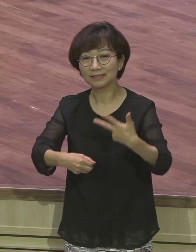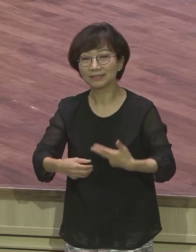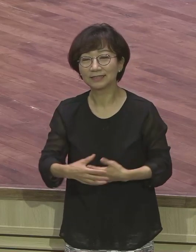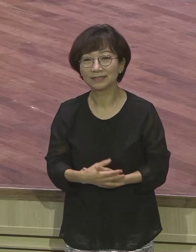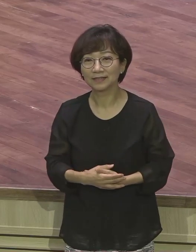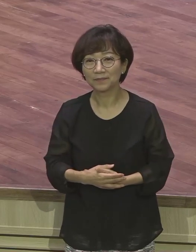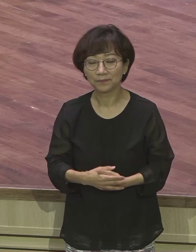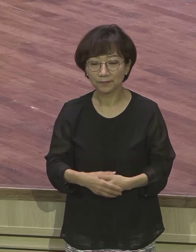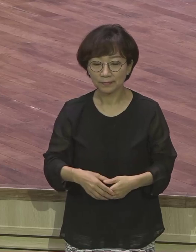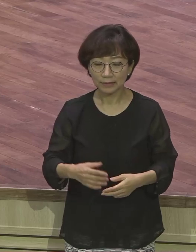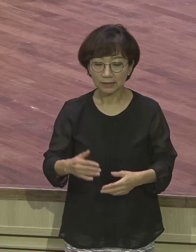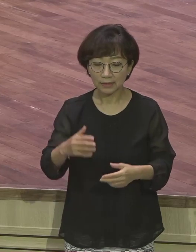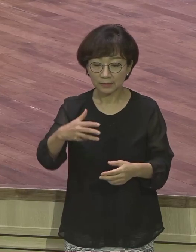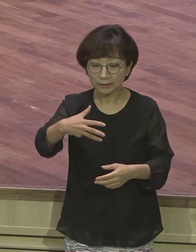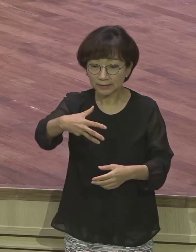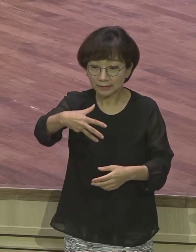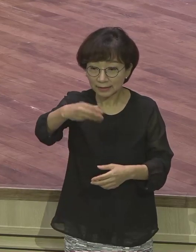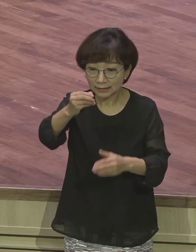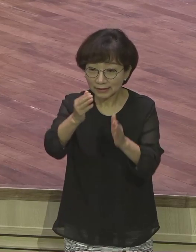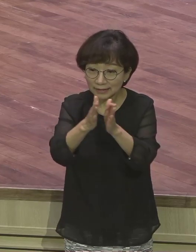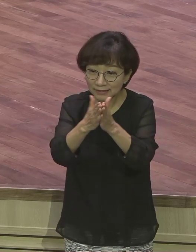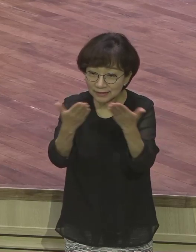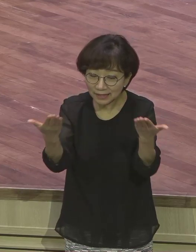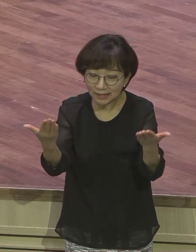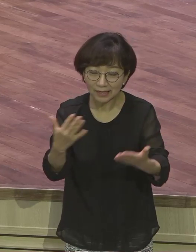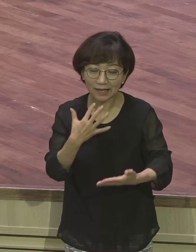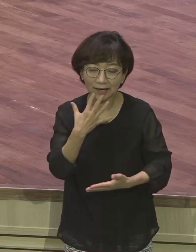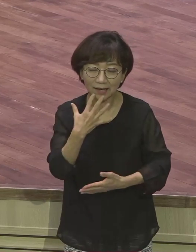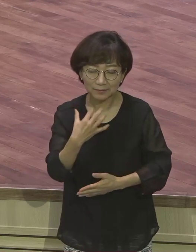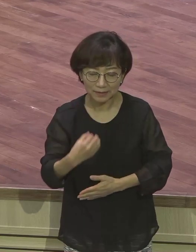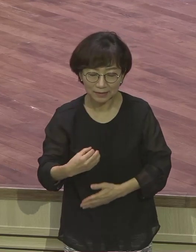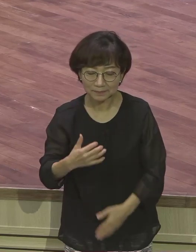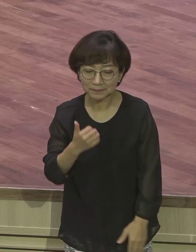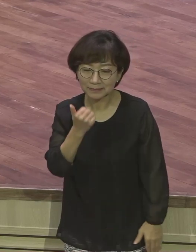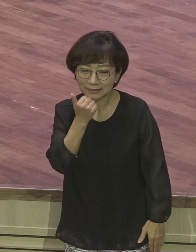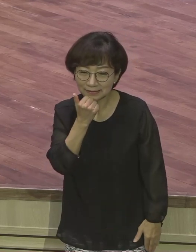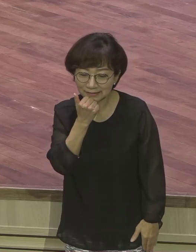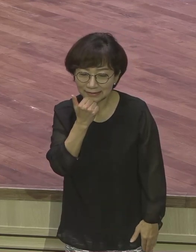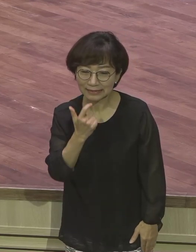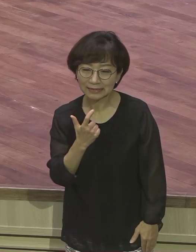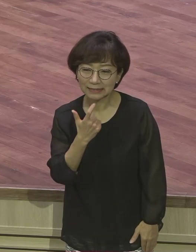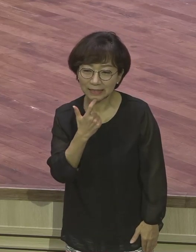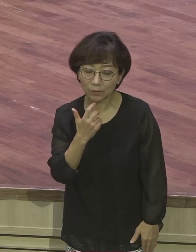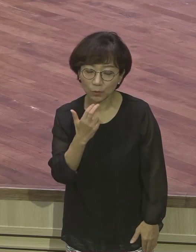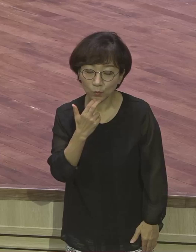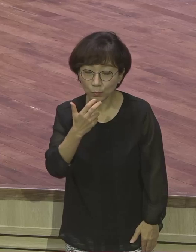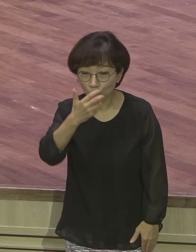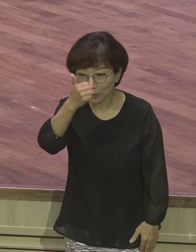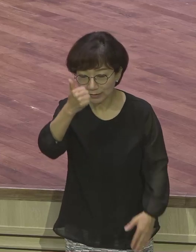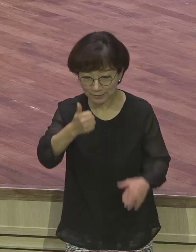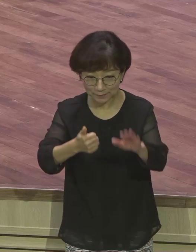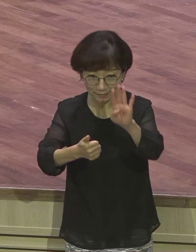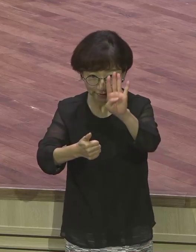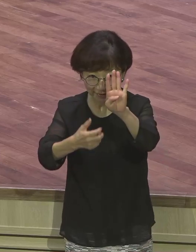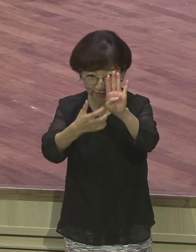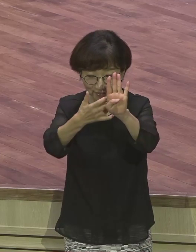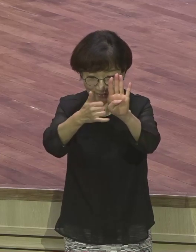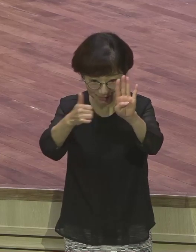아브라함 이삭 야곱 요셉 이야기하고 하는 거라고 이 네 가지 네 사람 네 사건들 했죠. 네